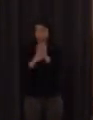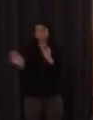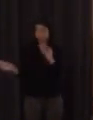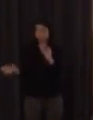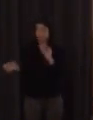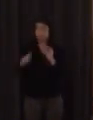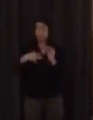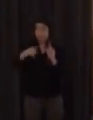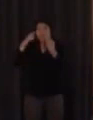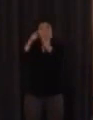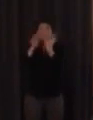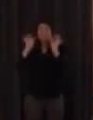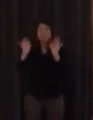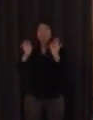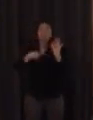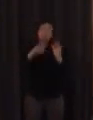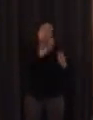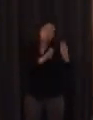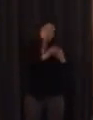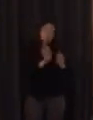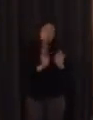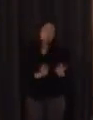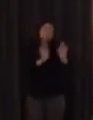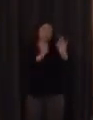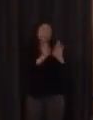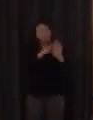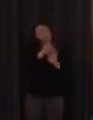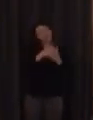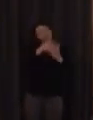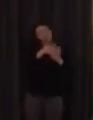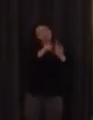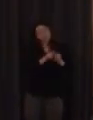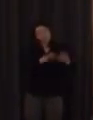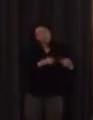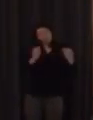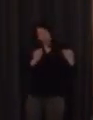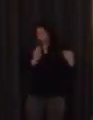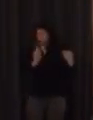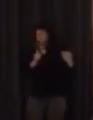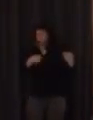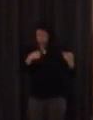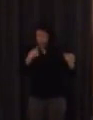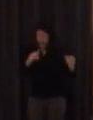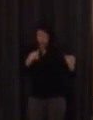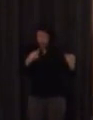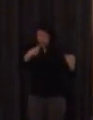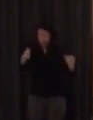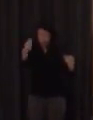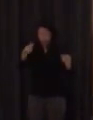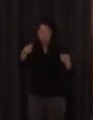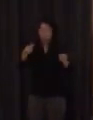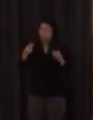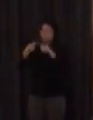estoy un poco harto de la búsqueda de lo específico en las lenguas de signos me atrae mucho más la búsqueda de lo que